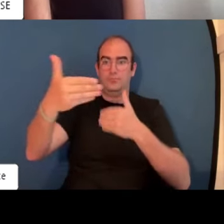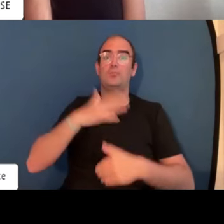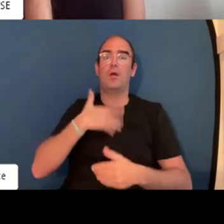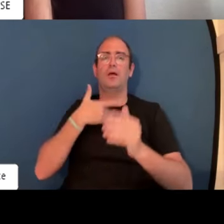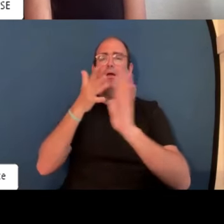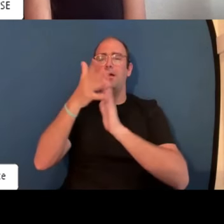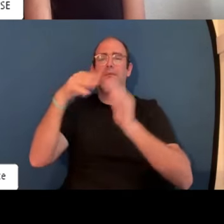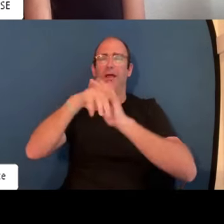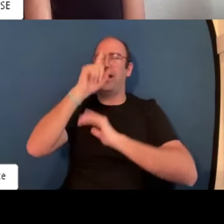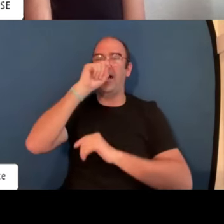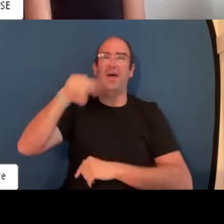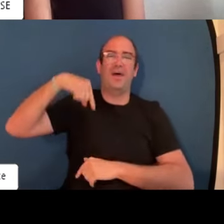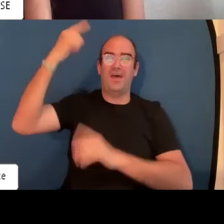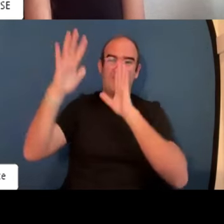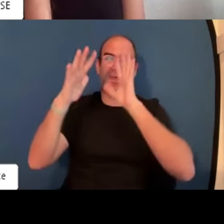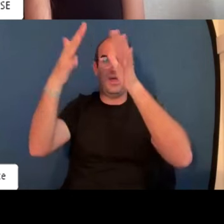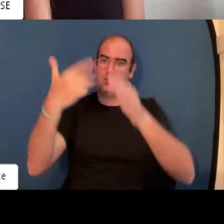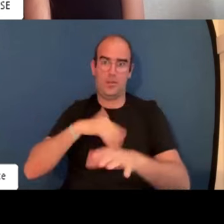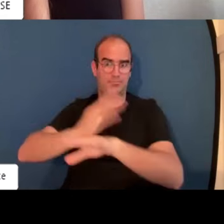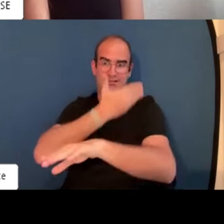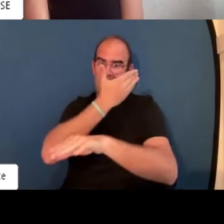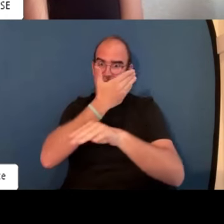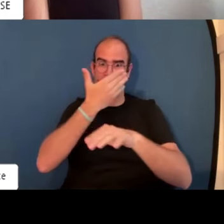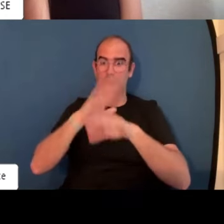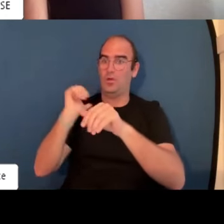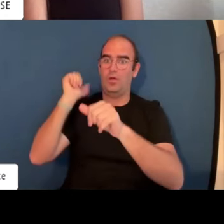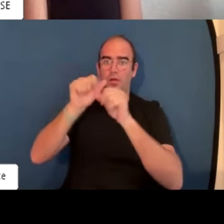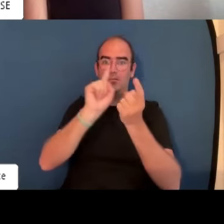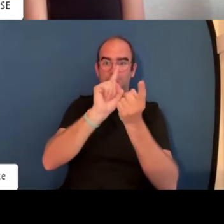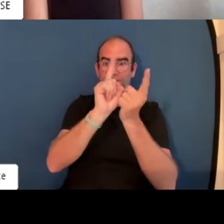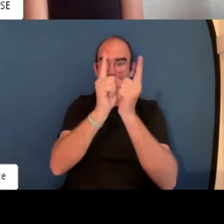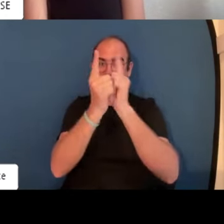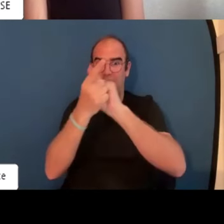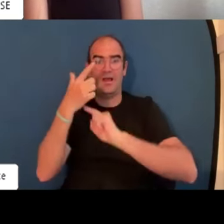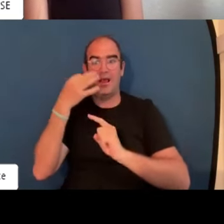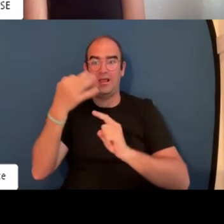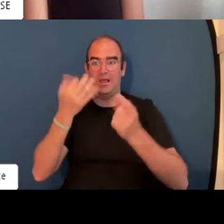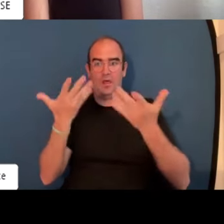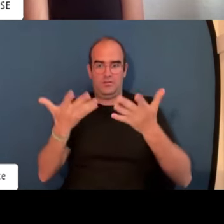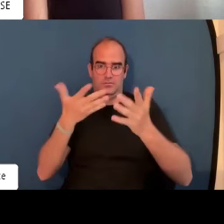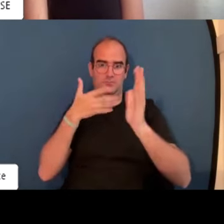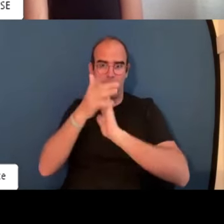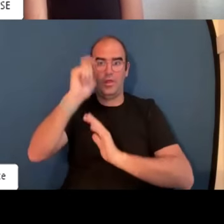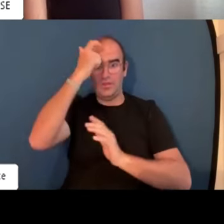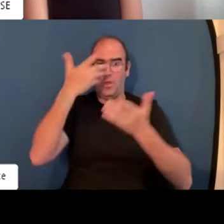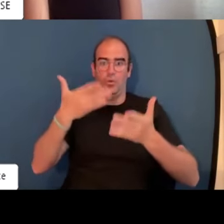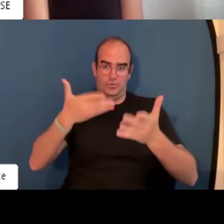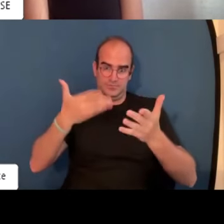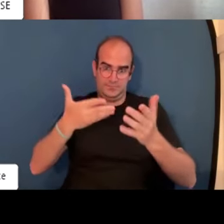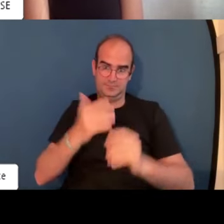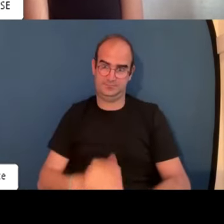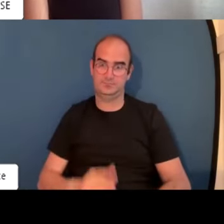En el ámbito laboral, actualmente y más adelante, de aquí a 10 años, todo lo que hemos aprendido va a ir evolucionando y va a ir